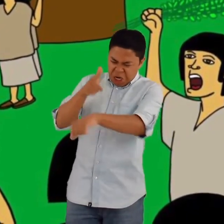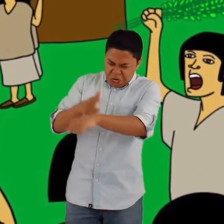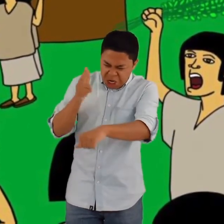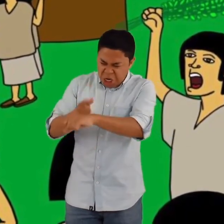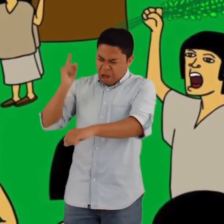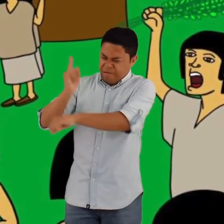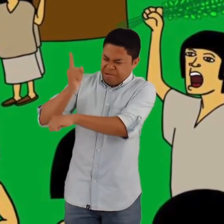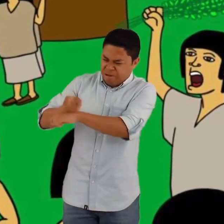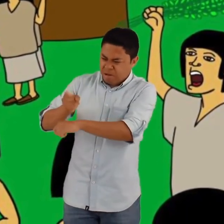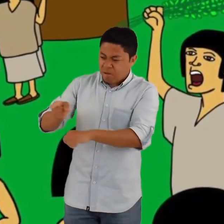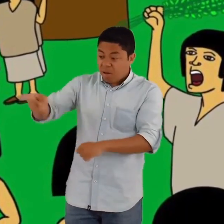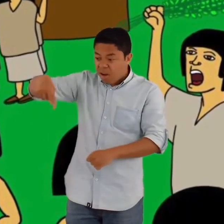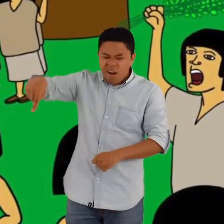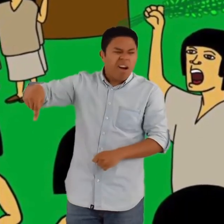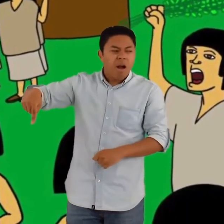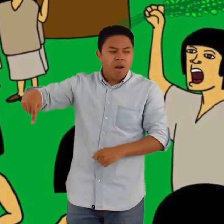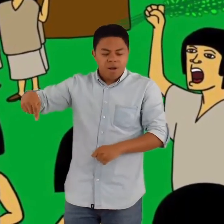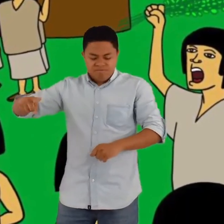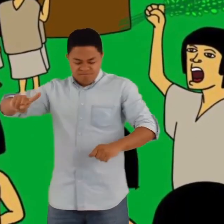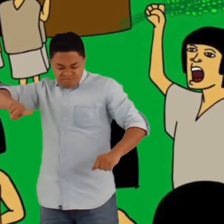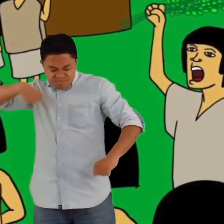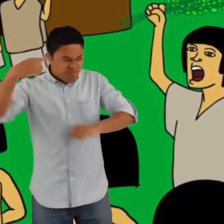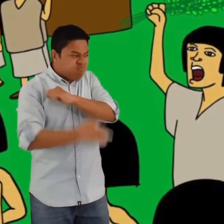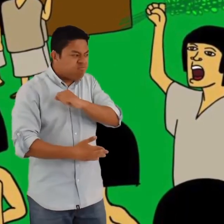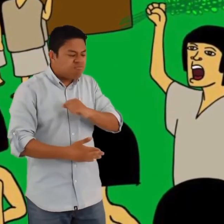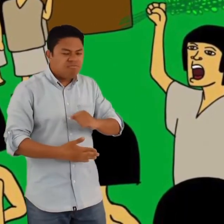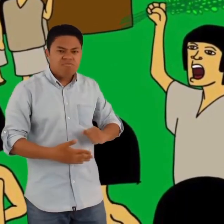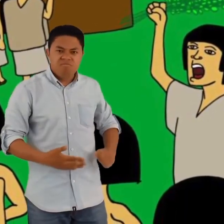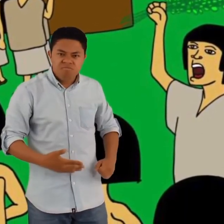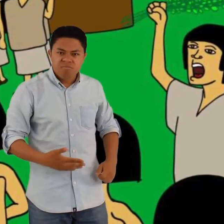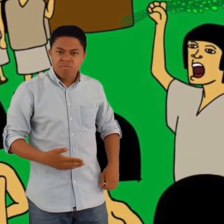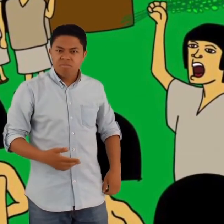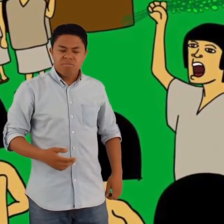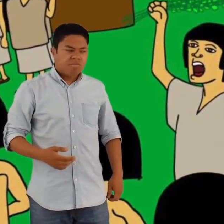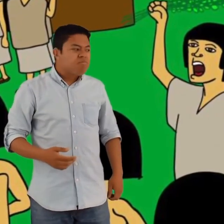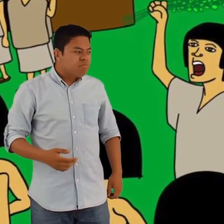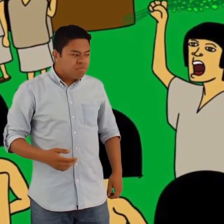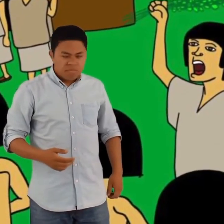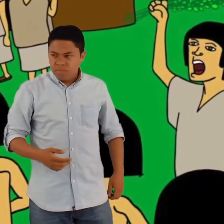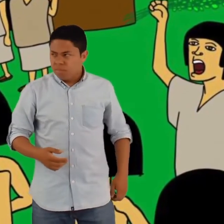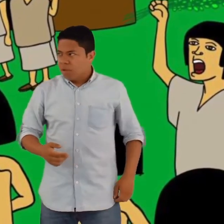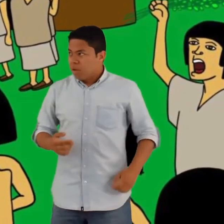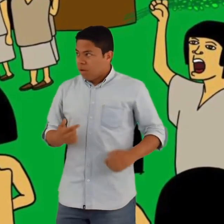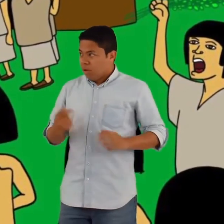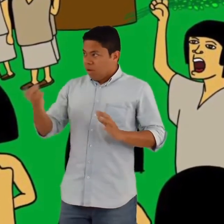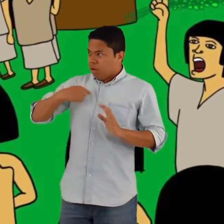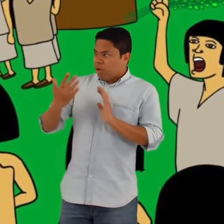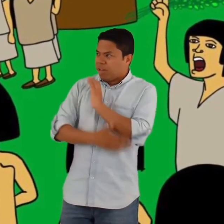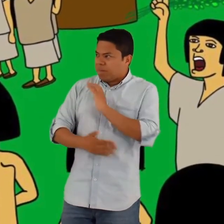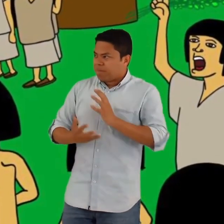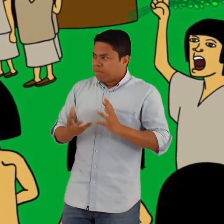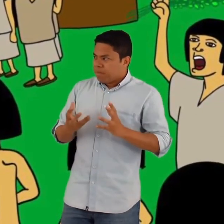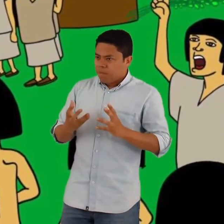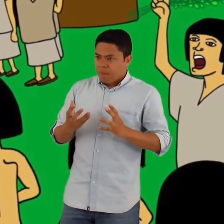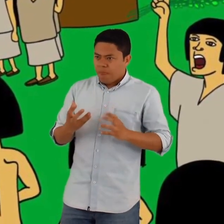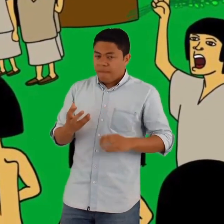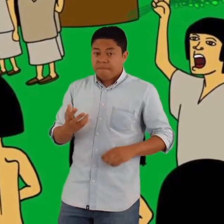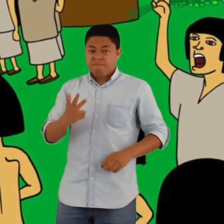pueblo y ahora este será su castigo. Jivian mandó que vinieran los ancianos y que se formaran en filas